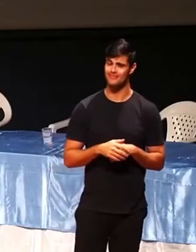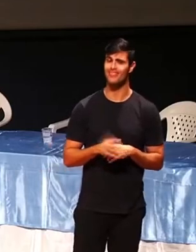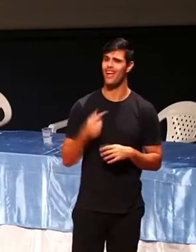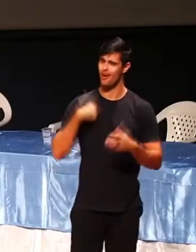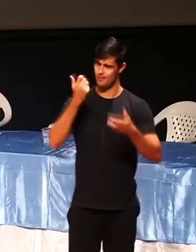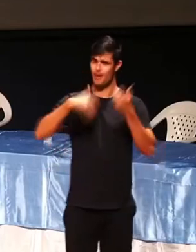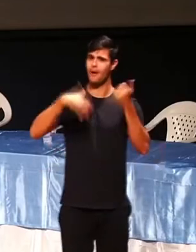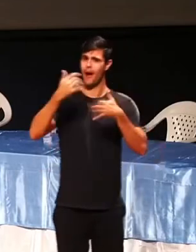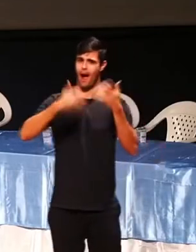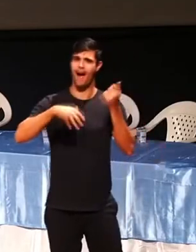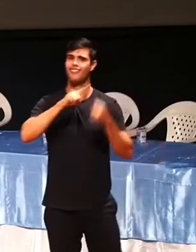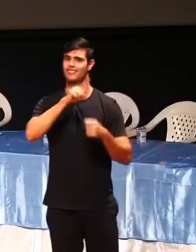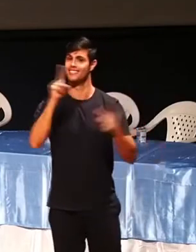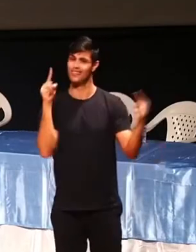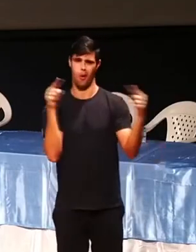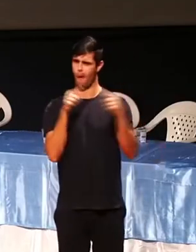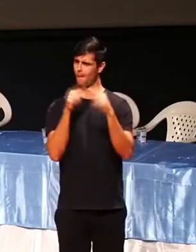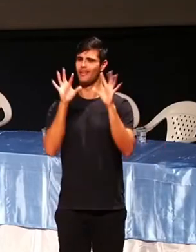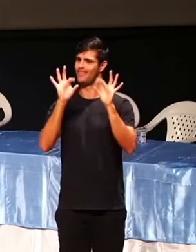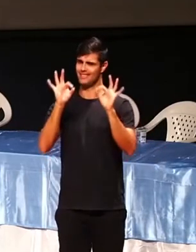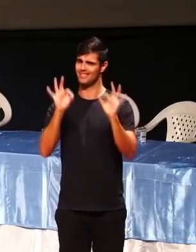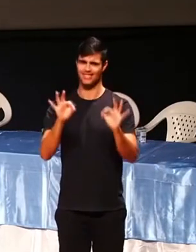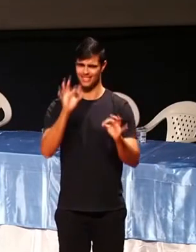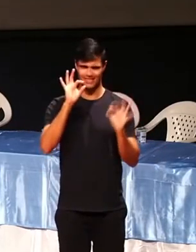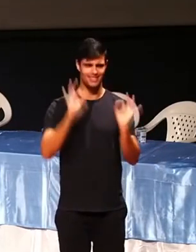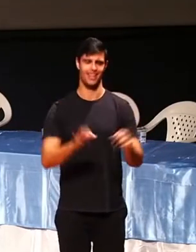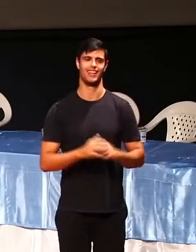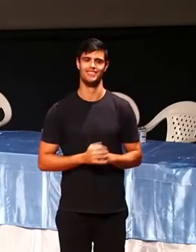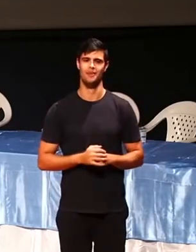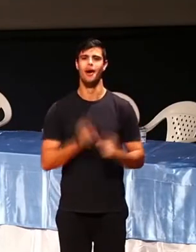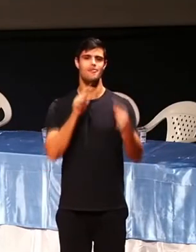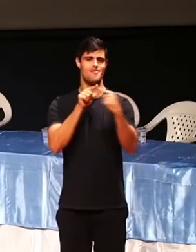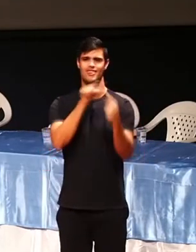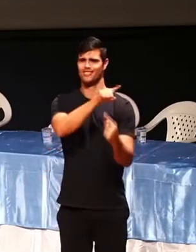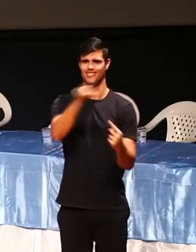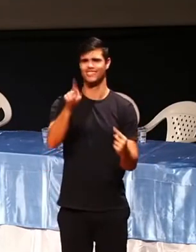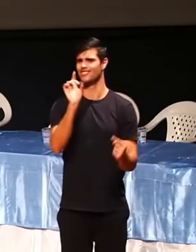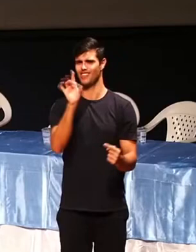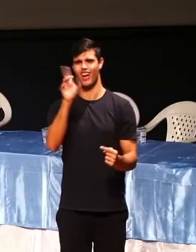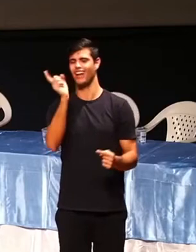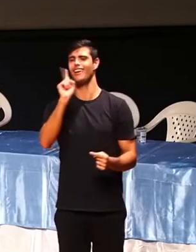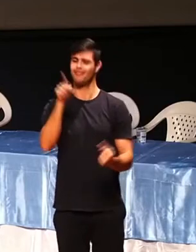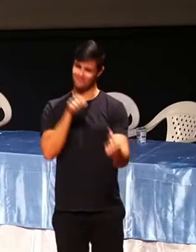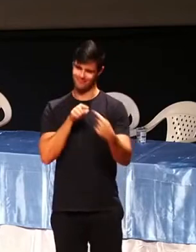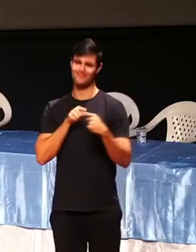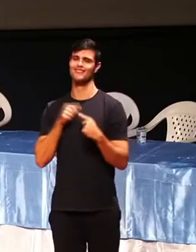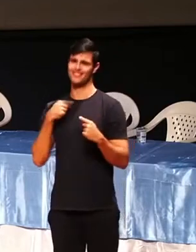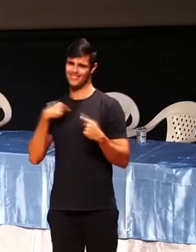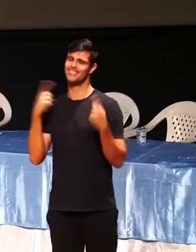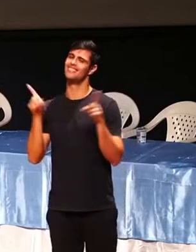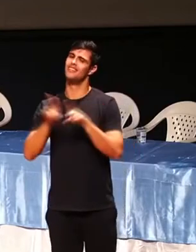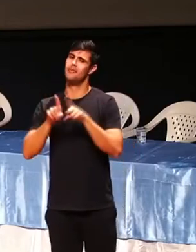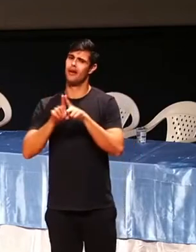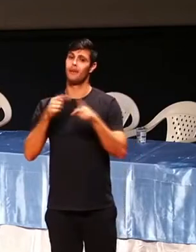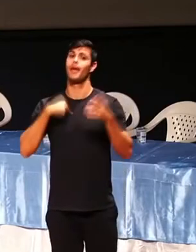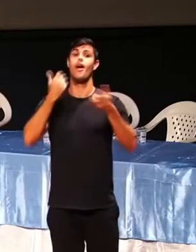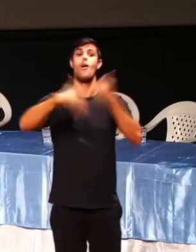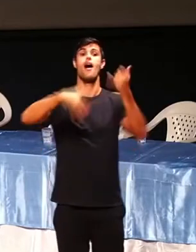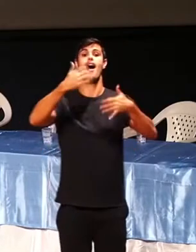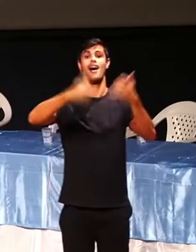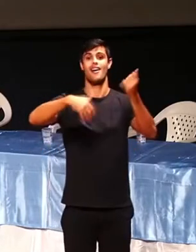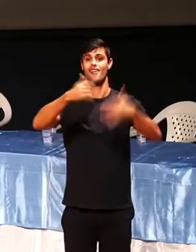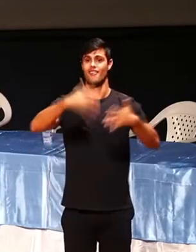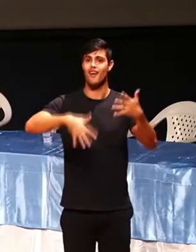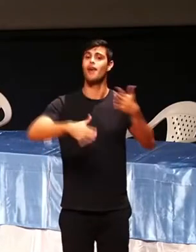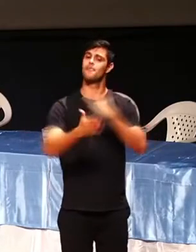você. E também serve para mim, porque se eu falo, eu aprendo também. E se eu me transformo num instrumento de Deus para ajudar